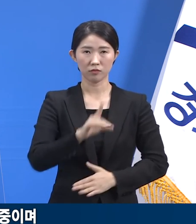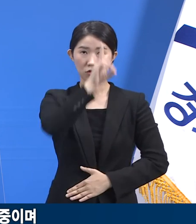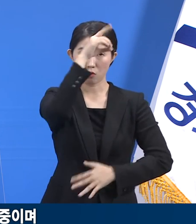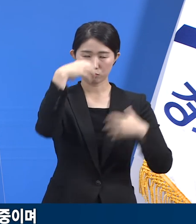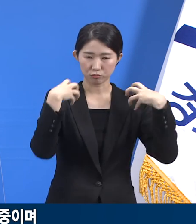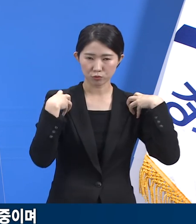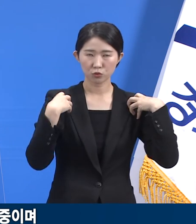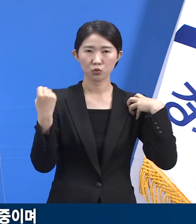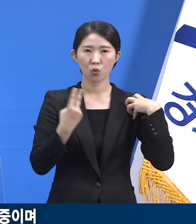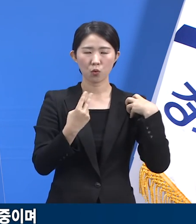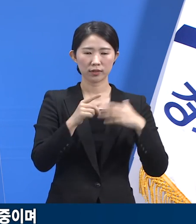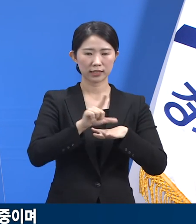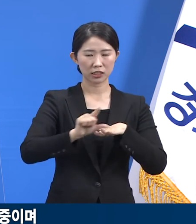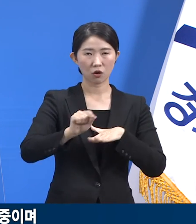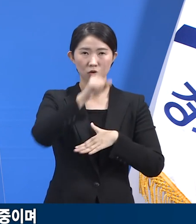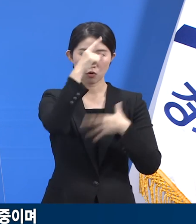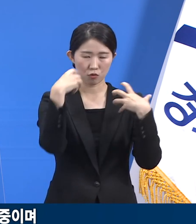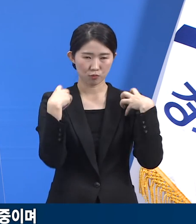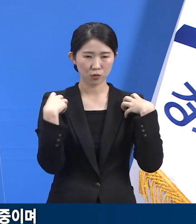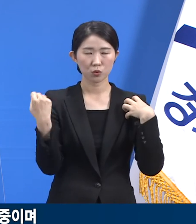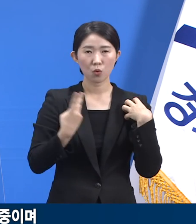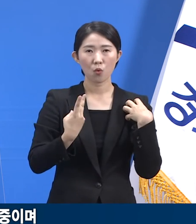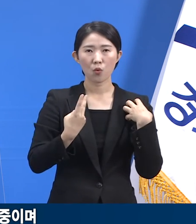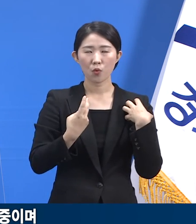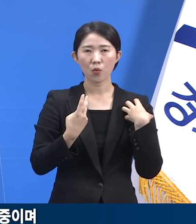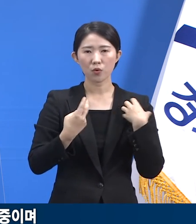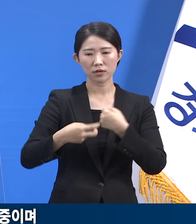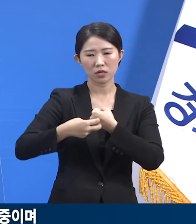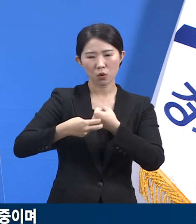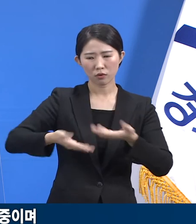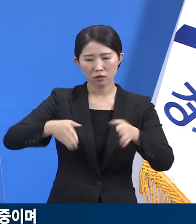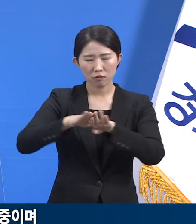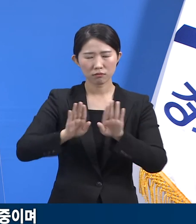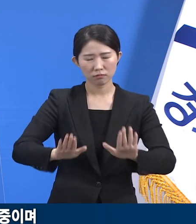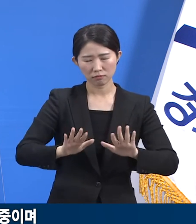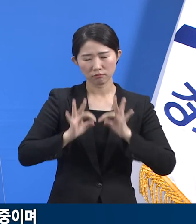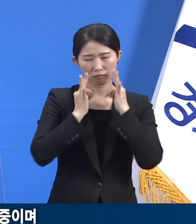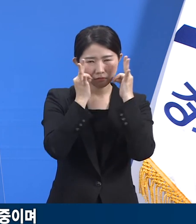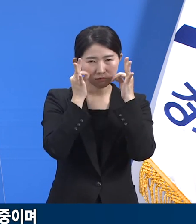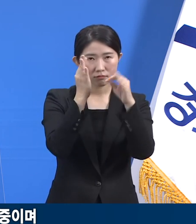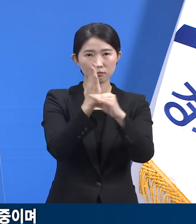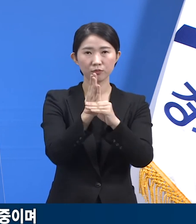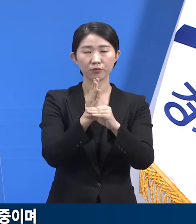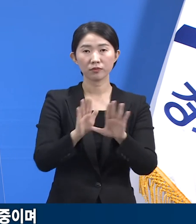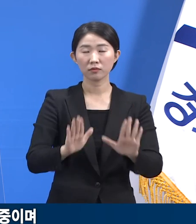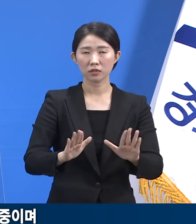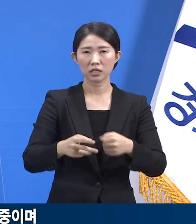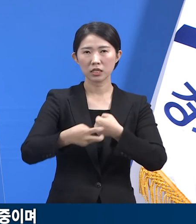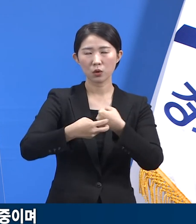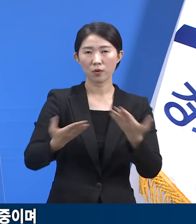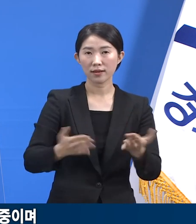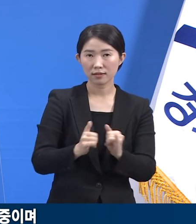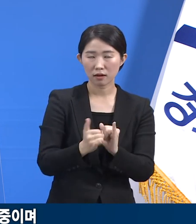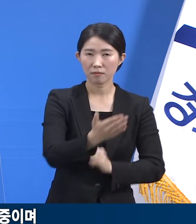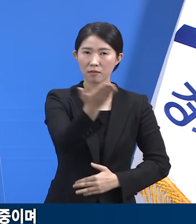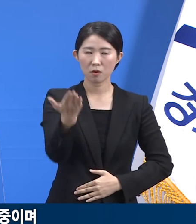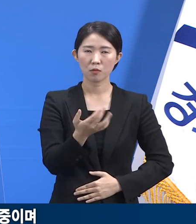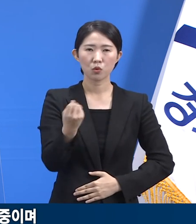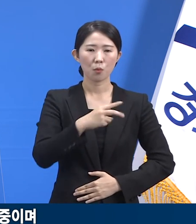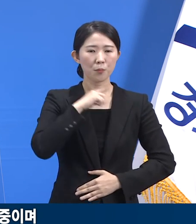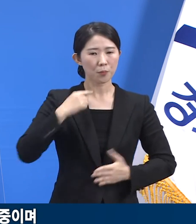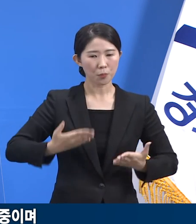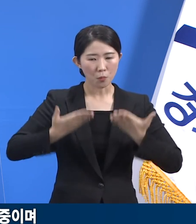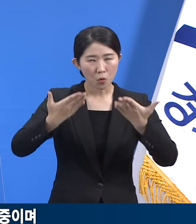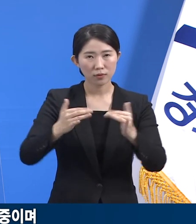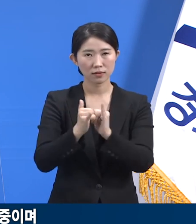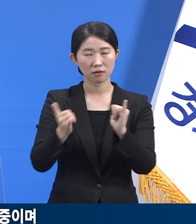지자체, 의료기관들이 전력을 다하고 있습니다. 많은 의료인들께서 또 많은 자원봉사자분들이